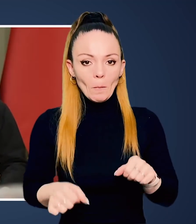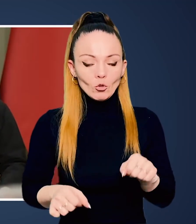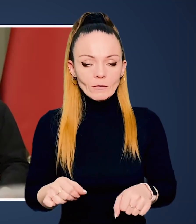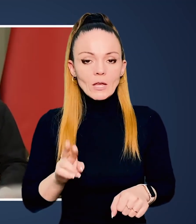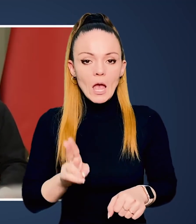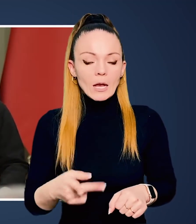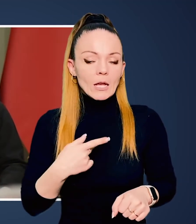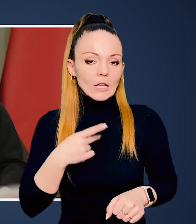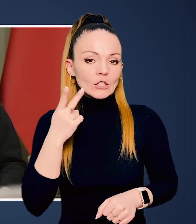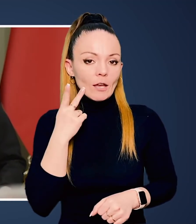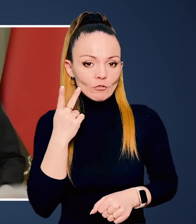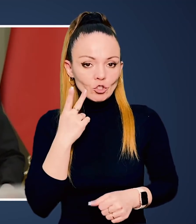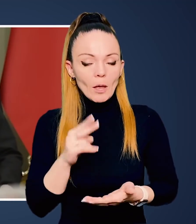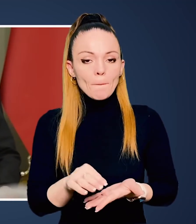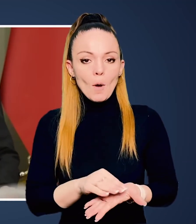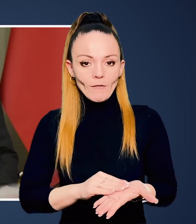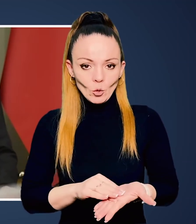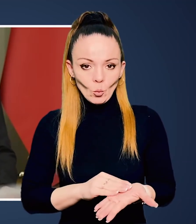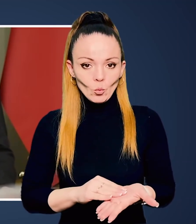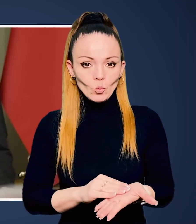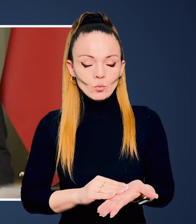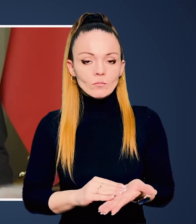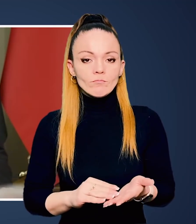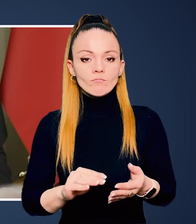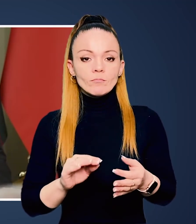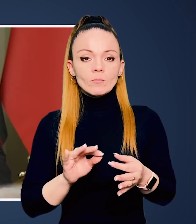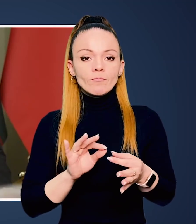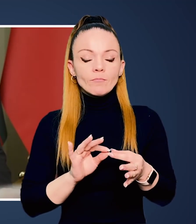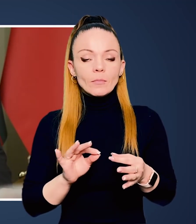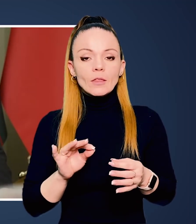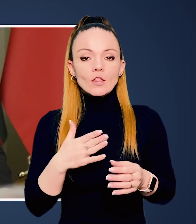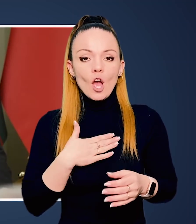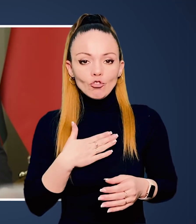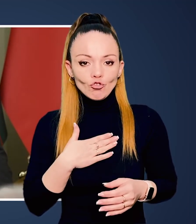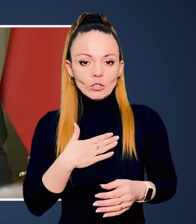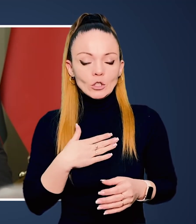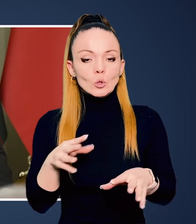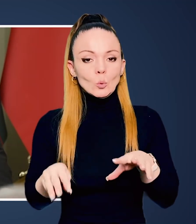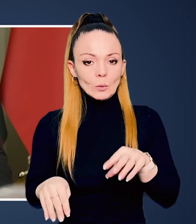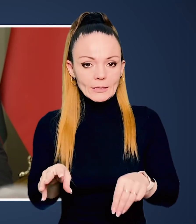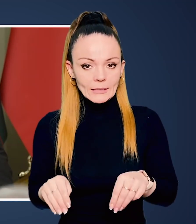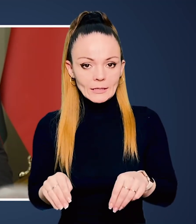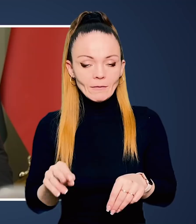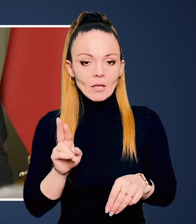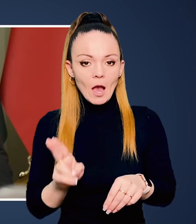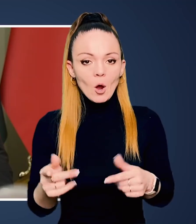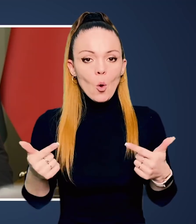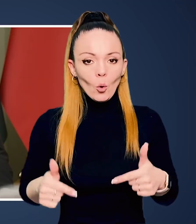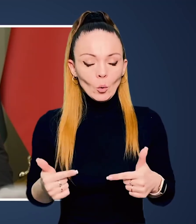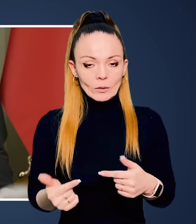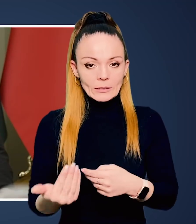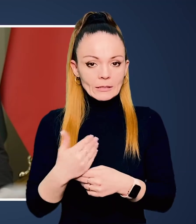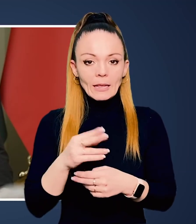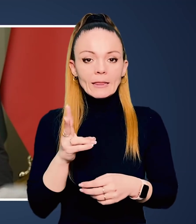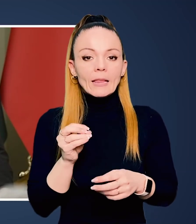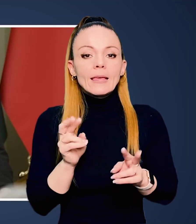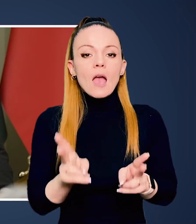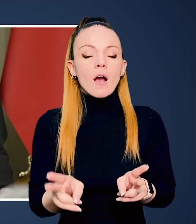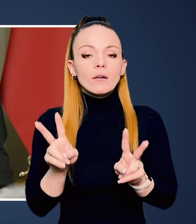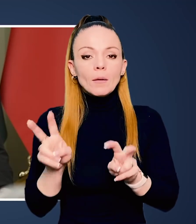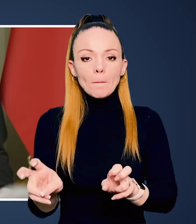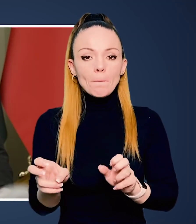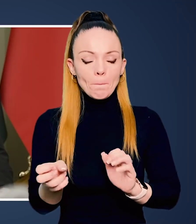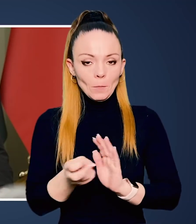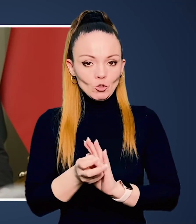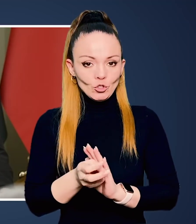наших можливостей. Так, як я завжди повторюю, трактуючи наших сусідів як гостей, а не